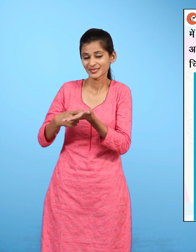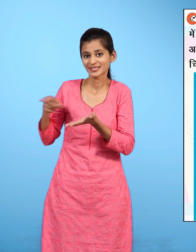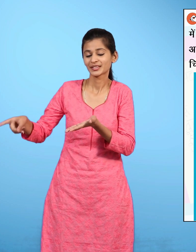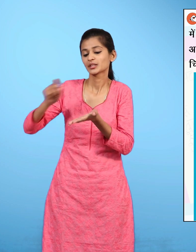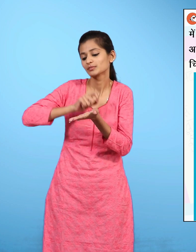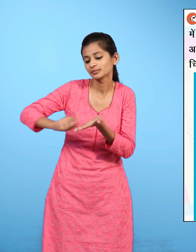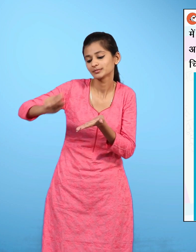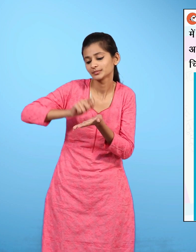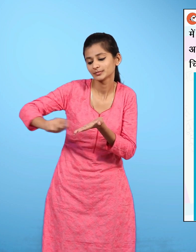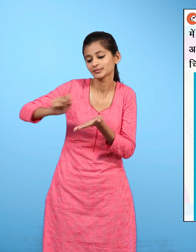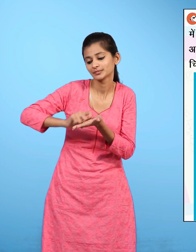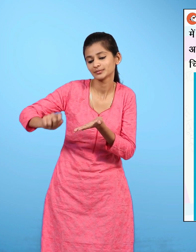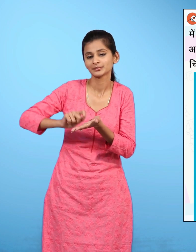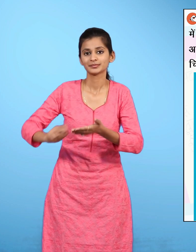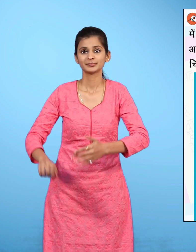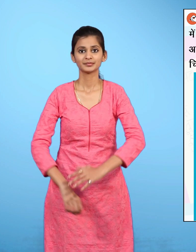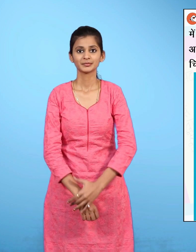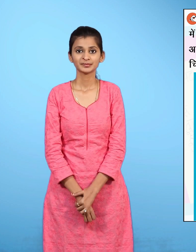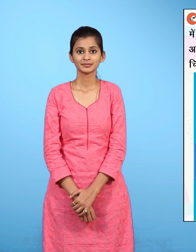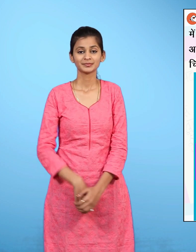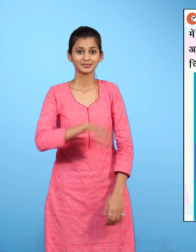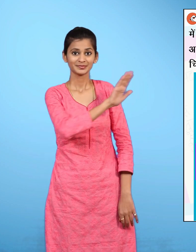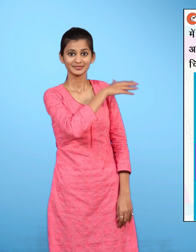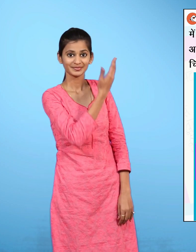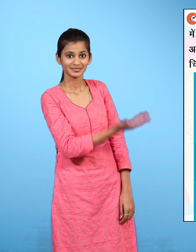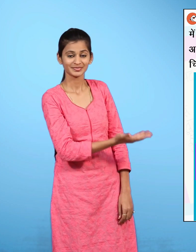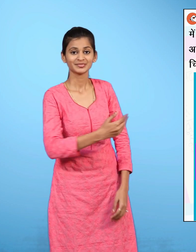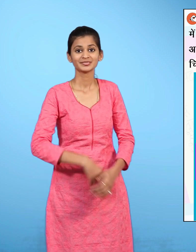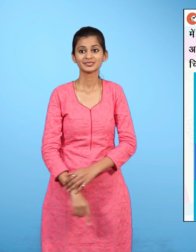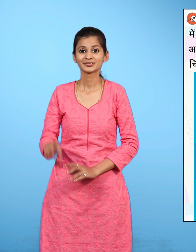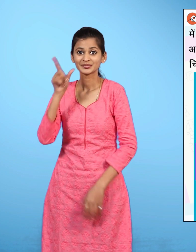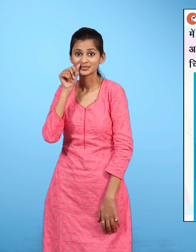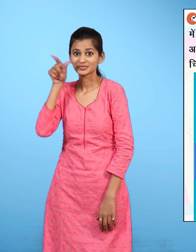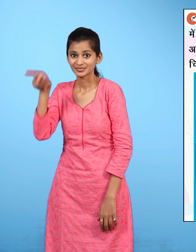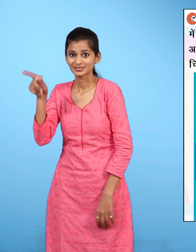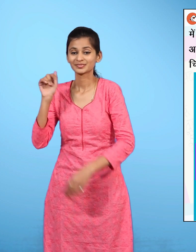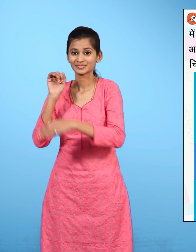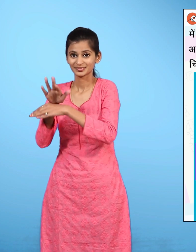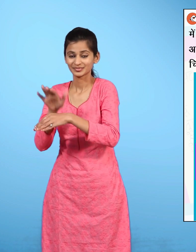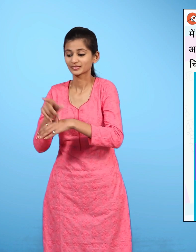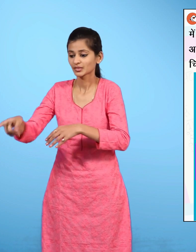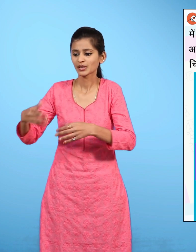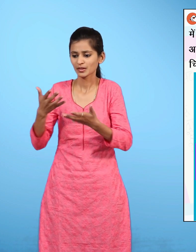चिठी लिख रही है पांचवा चित्र है, डाकिया चिठी